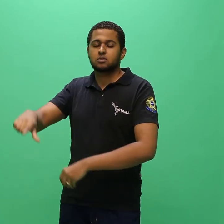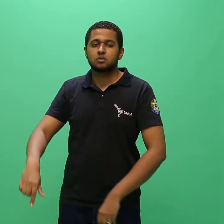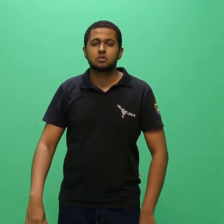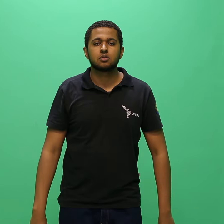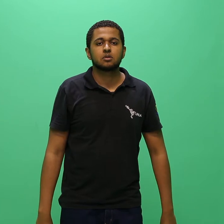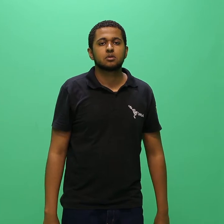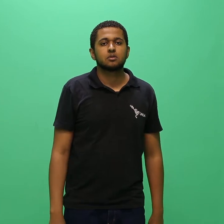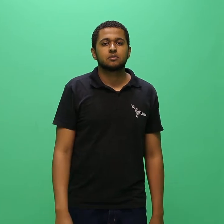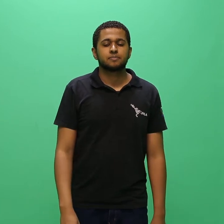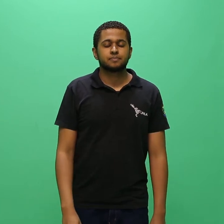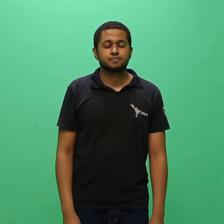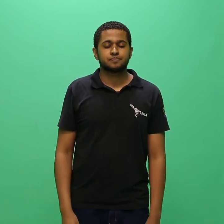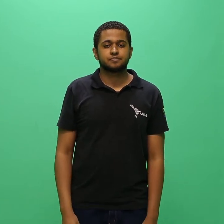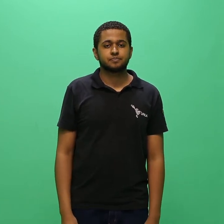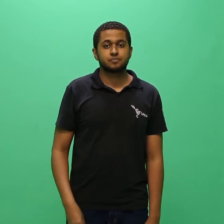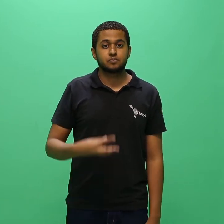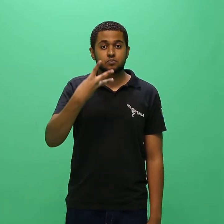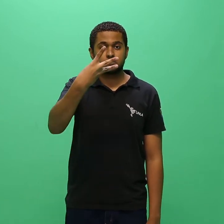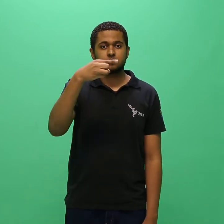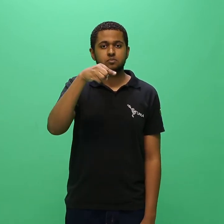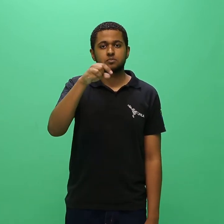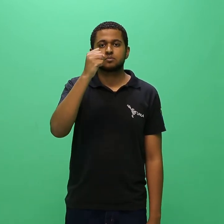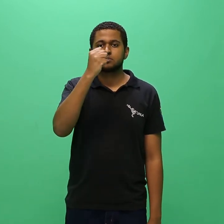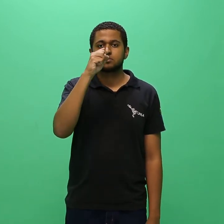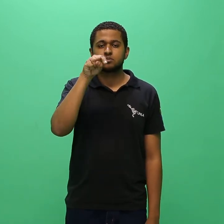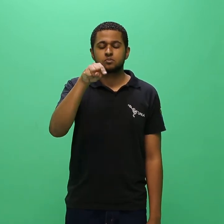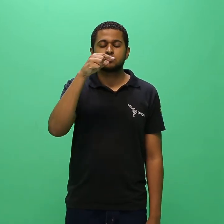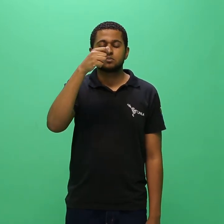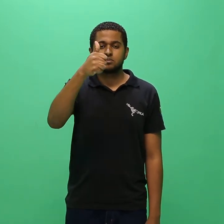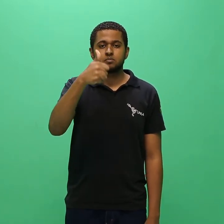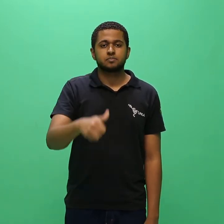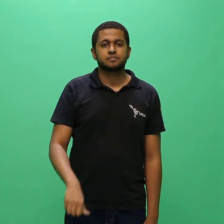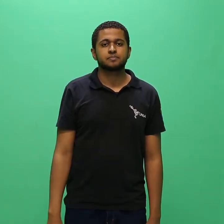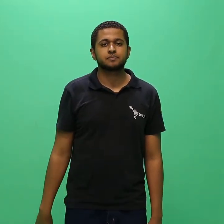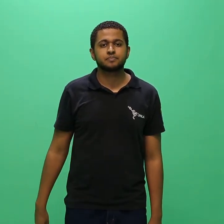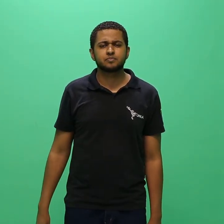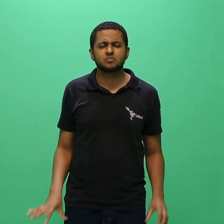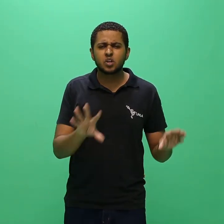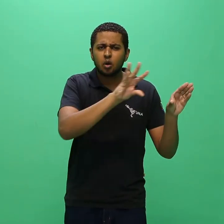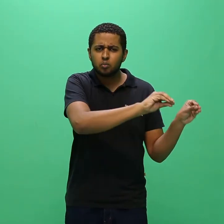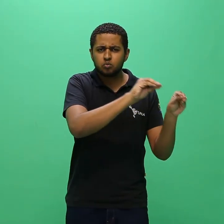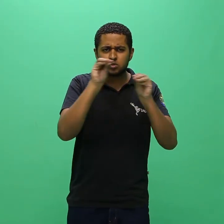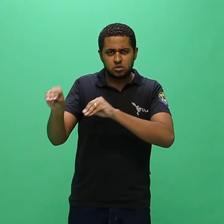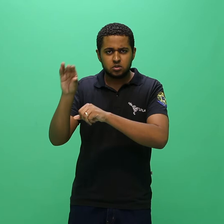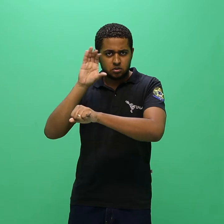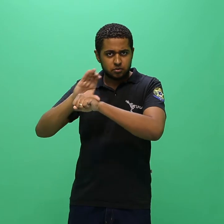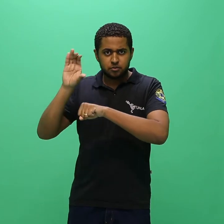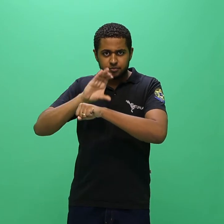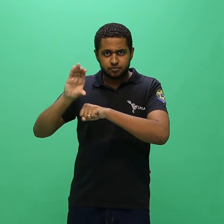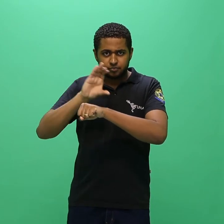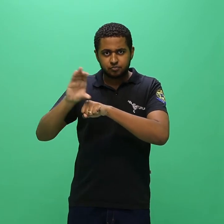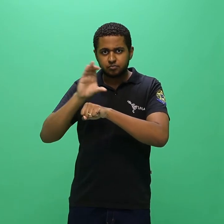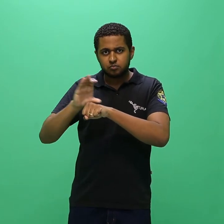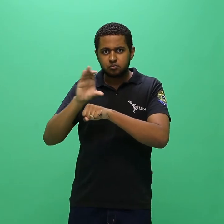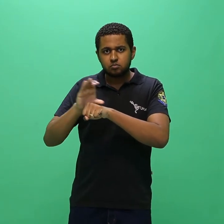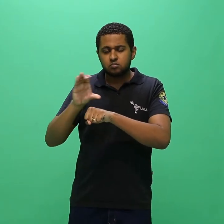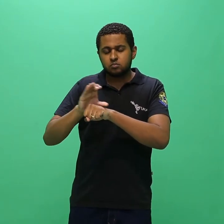3.8.1. A mudança de curso, bem como a matrícula do candidato